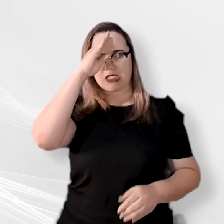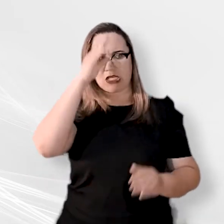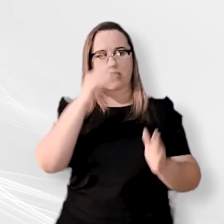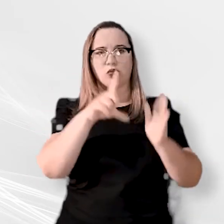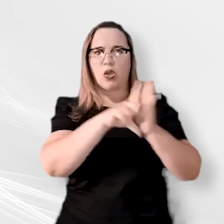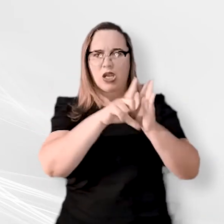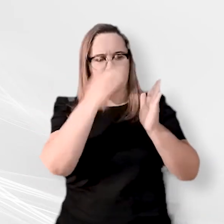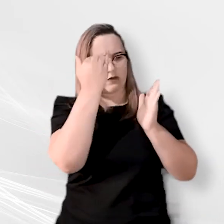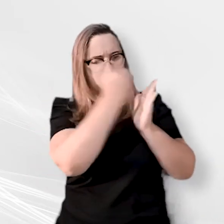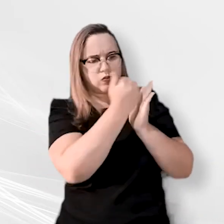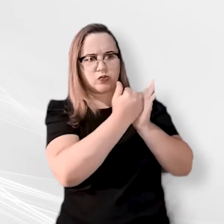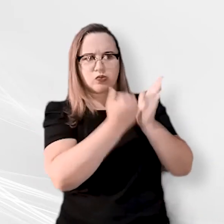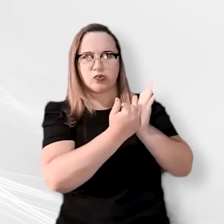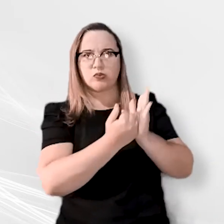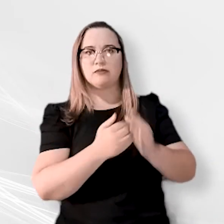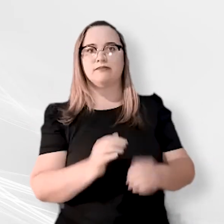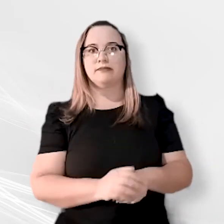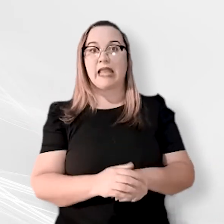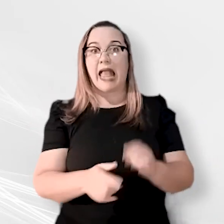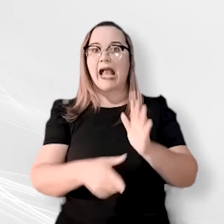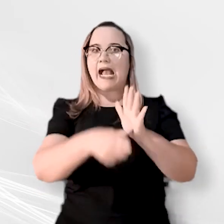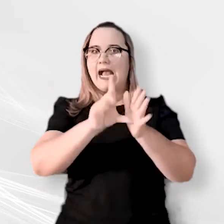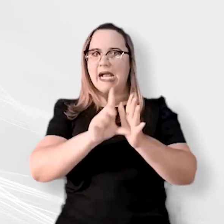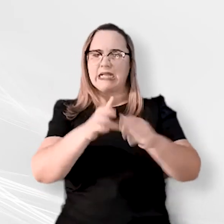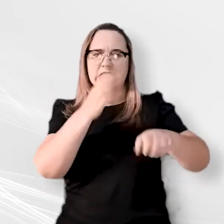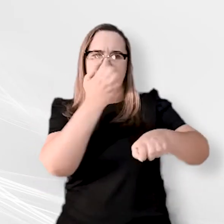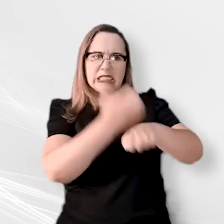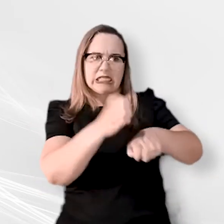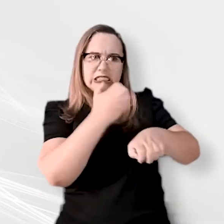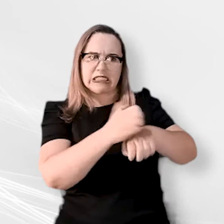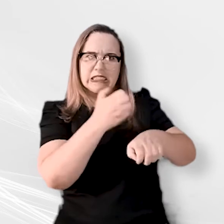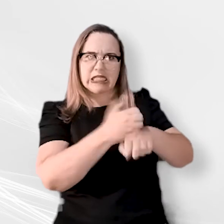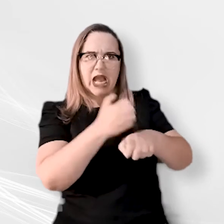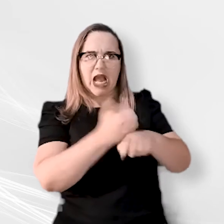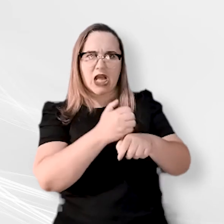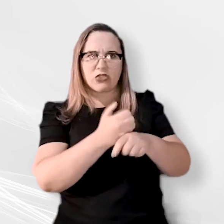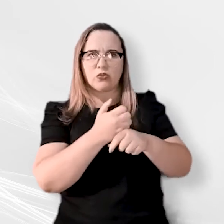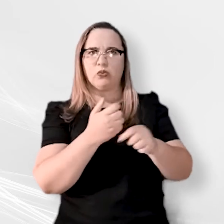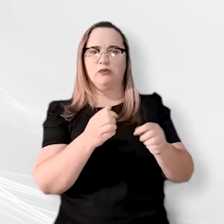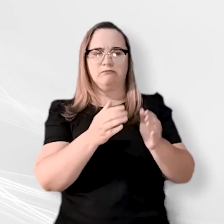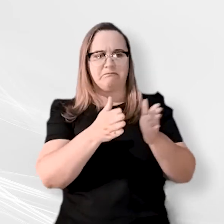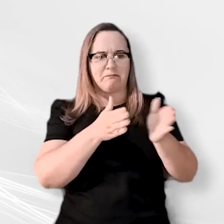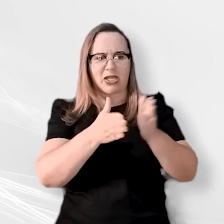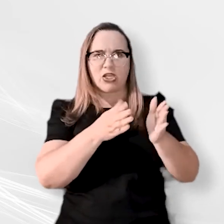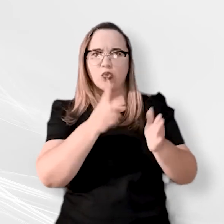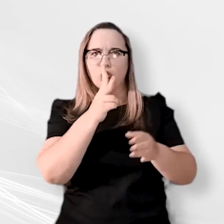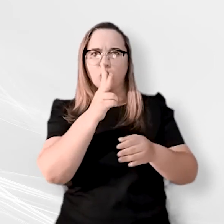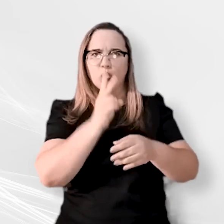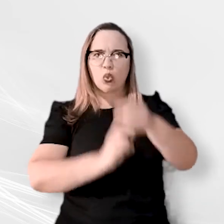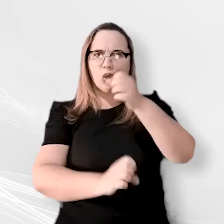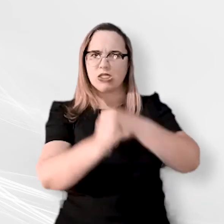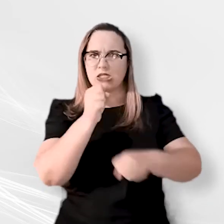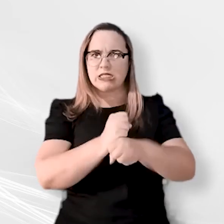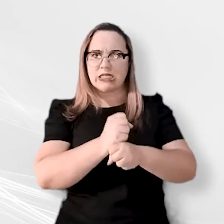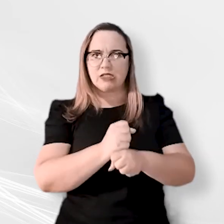Não ter feito estágio por período igual ou superior a dois anos no Ministério Público de Mato Grosso, exceto pessoas com